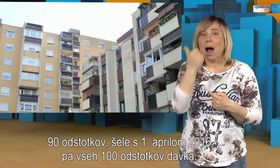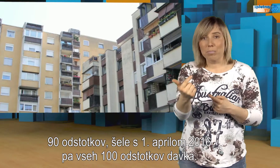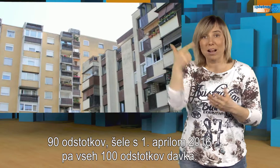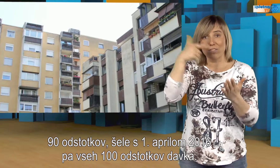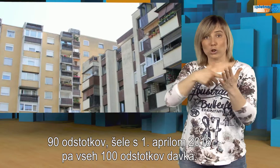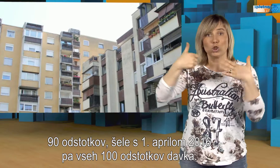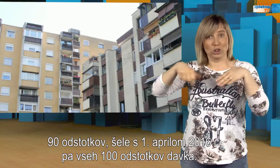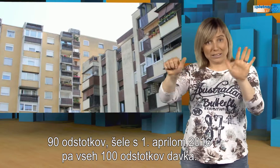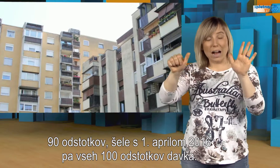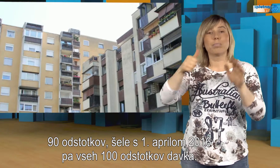100 odstotkov davka.